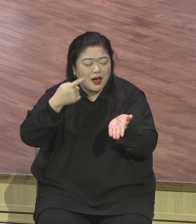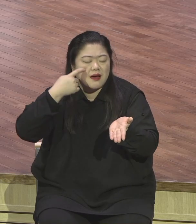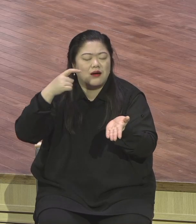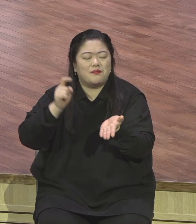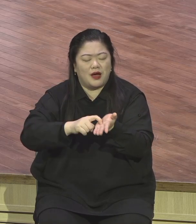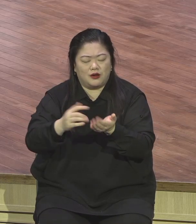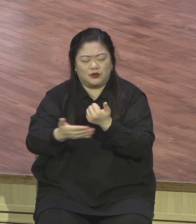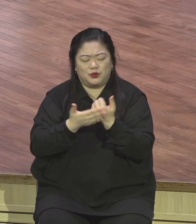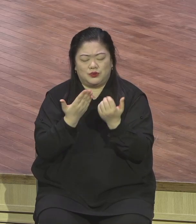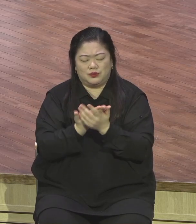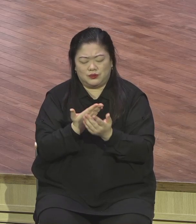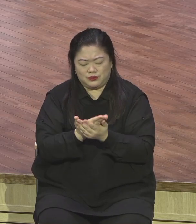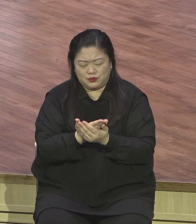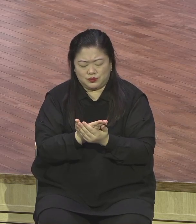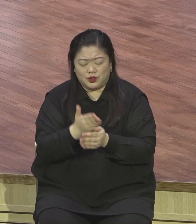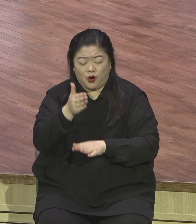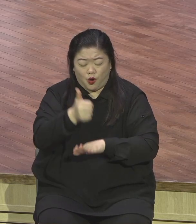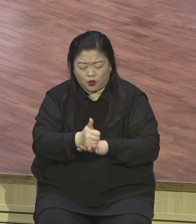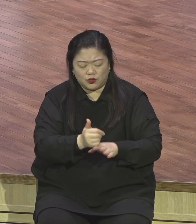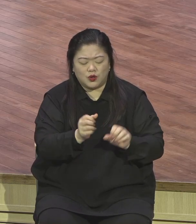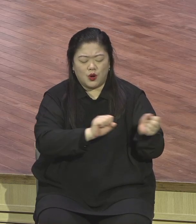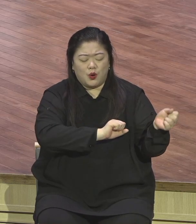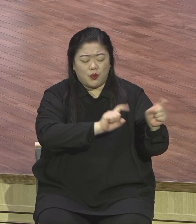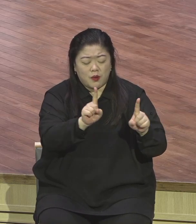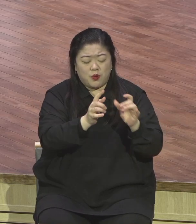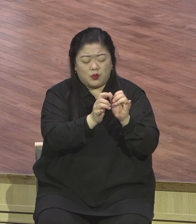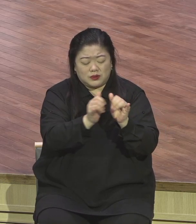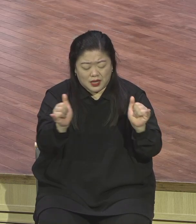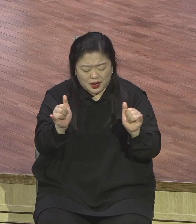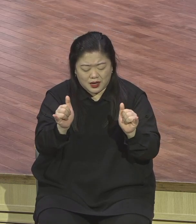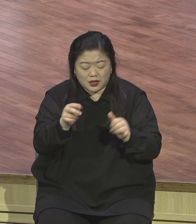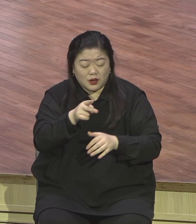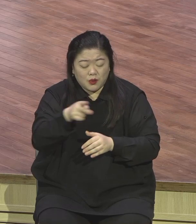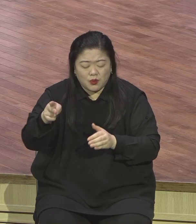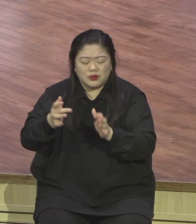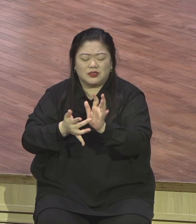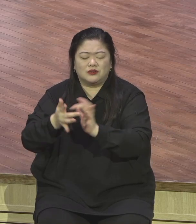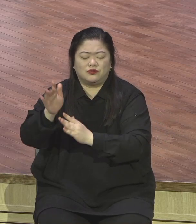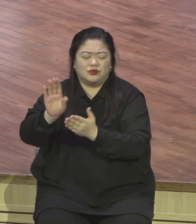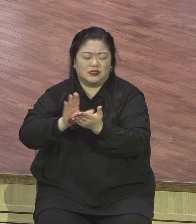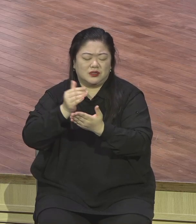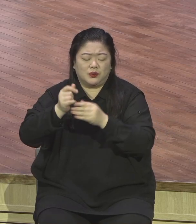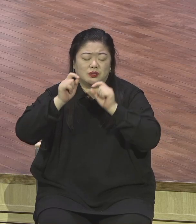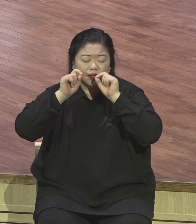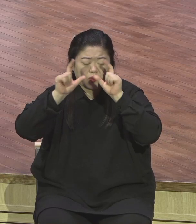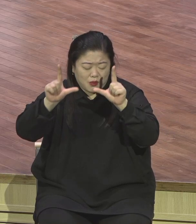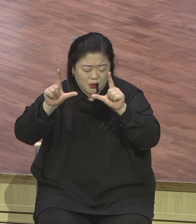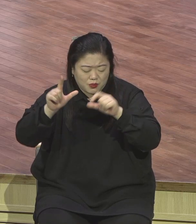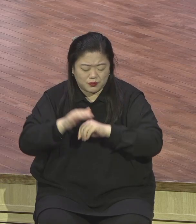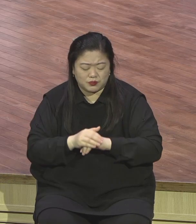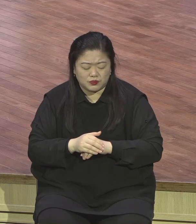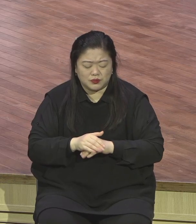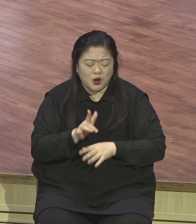예수 이 비밀을 날마다 누리면서 이번 한 주간 동안에 모든 것이 회복된 것을